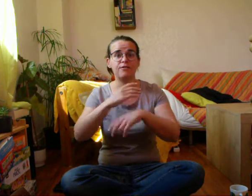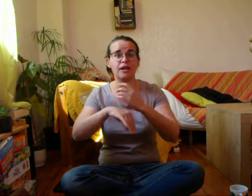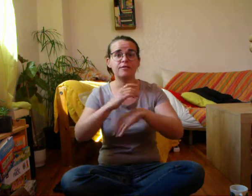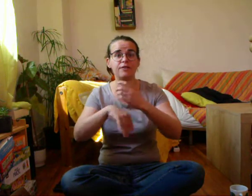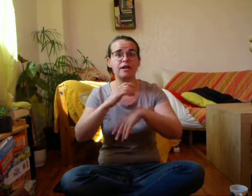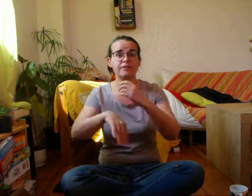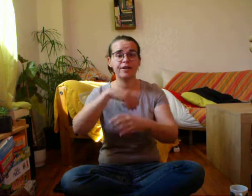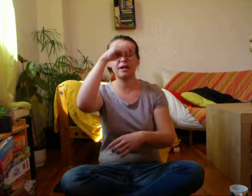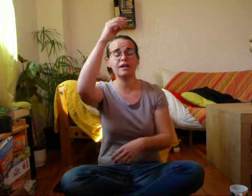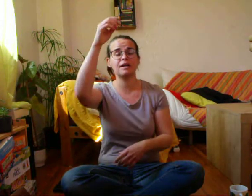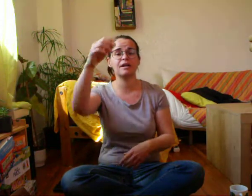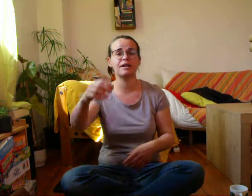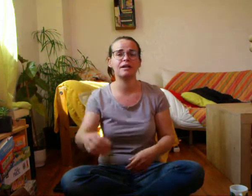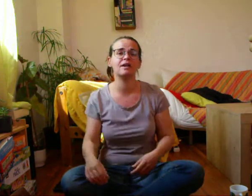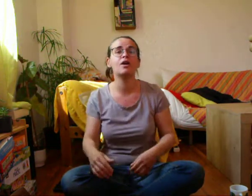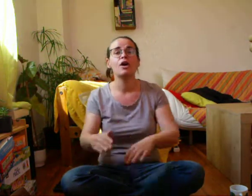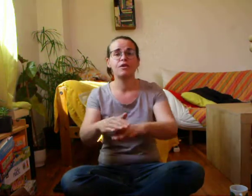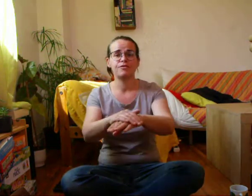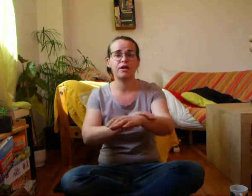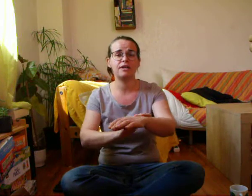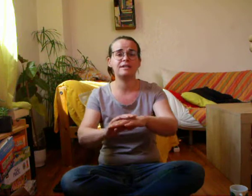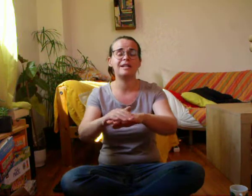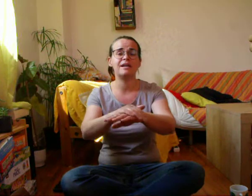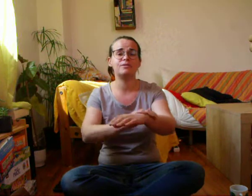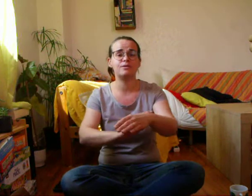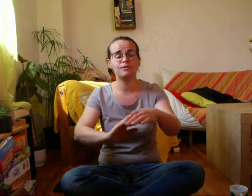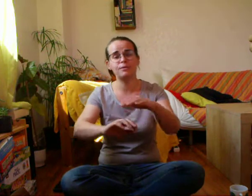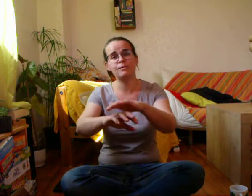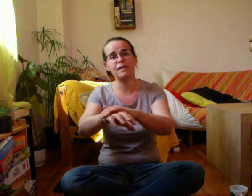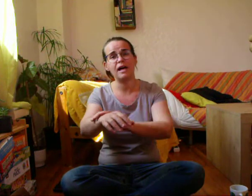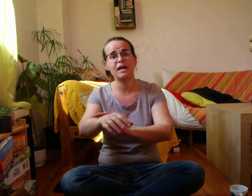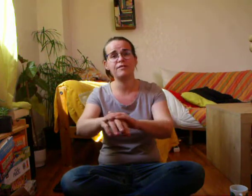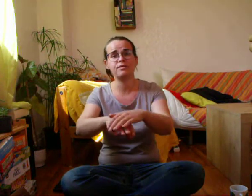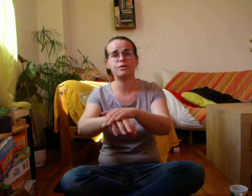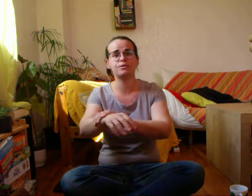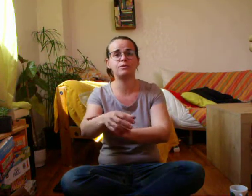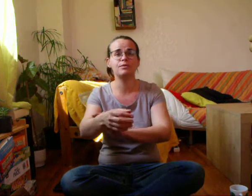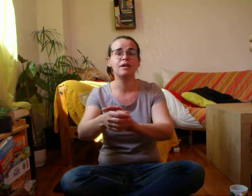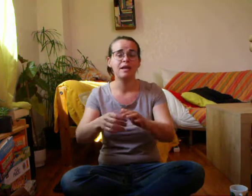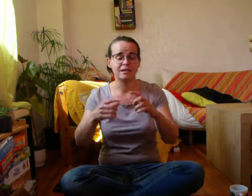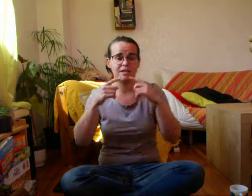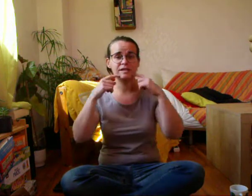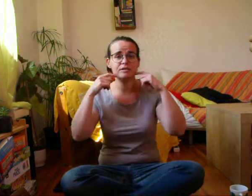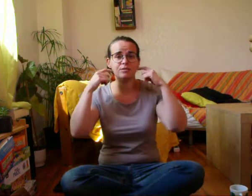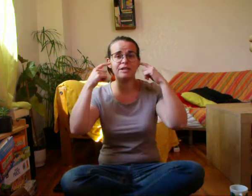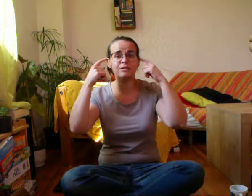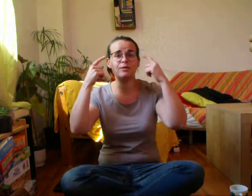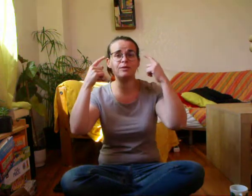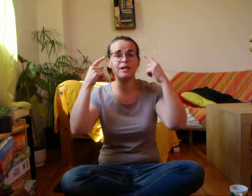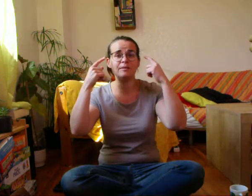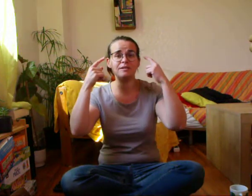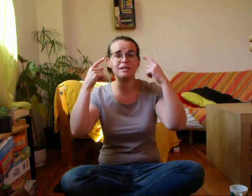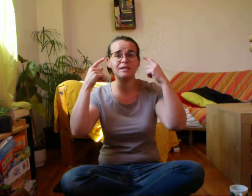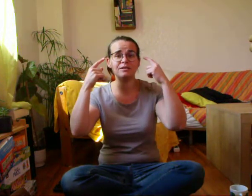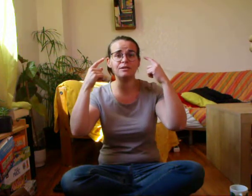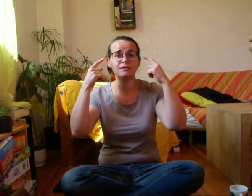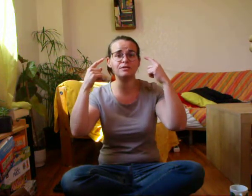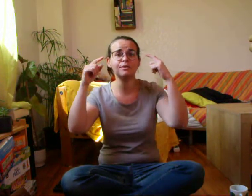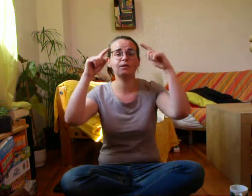plop, plop, plop, plop Frotté d'avant, lavé de l'arrivée Qu'ils sont mignons, les petits orsons